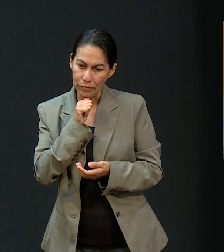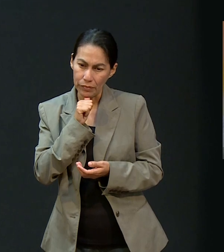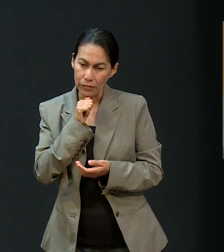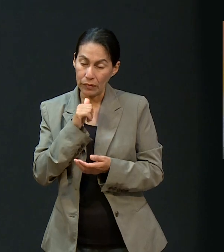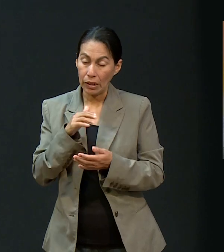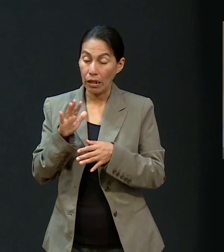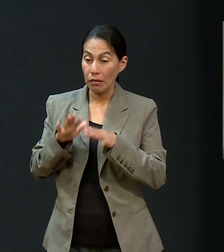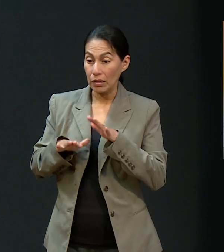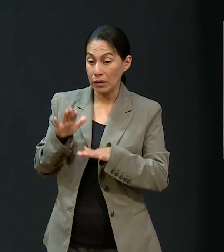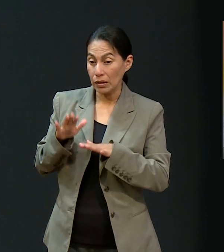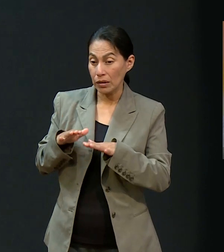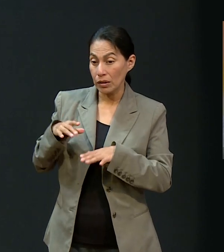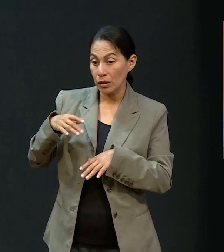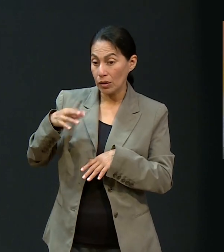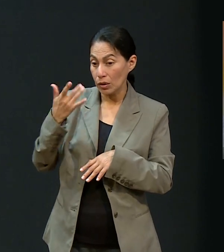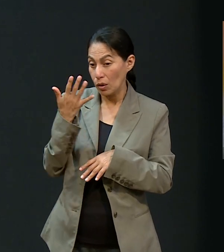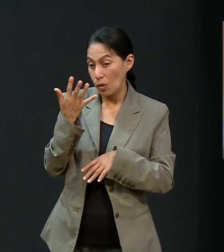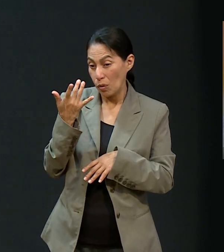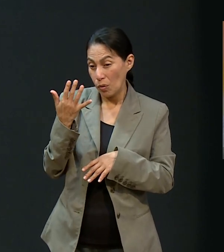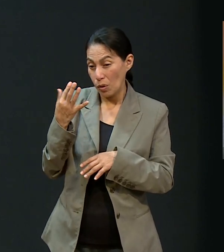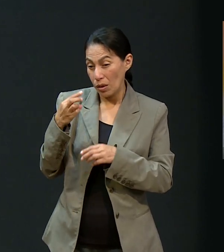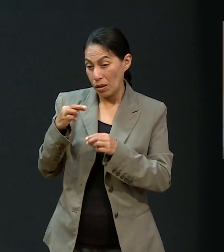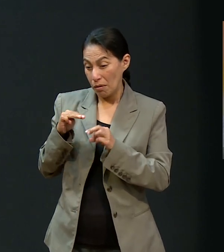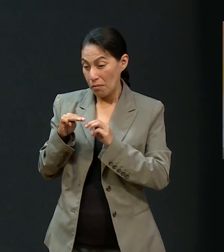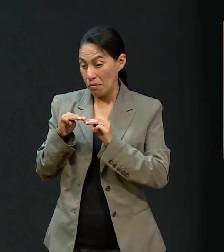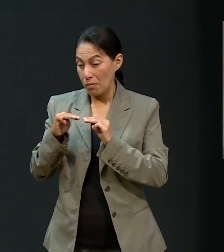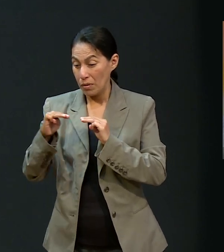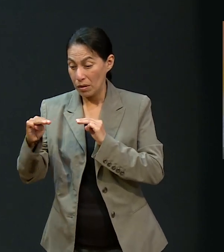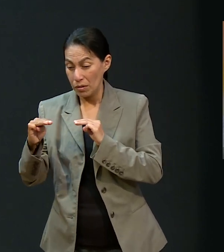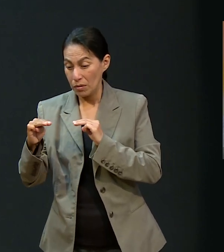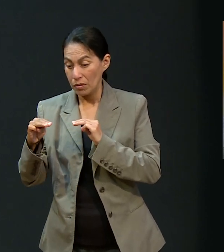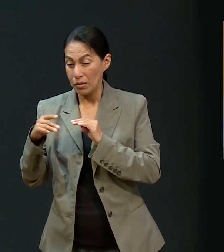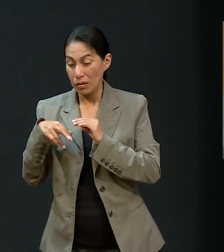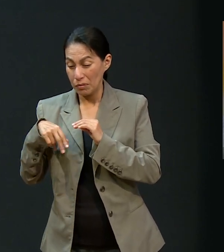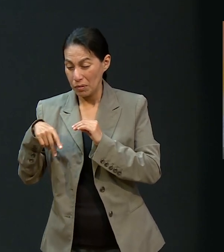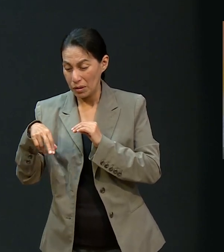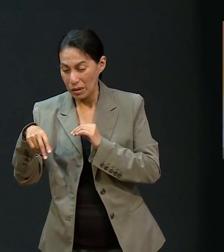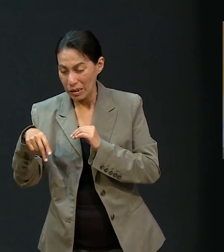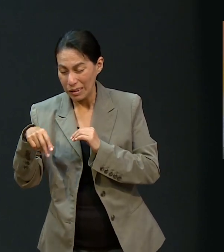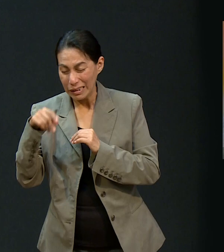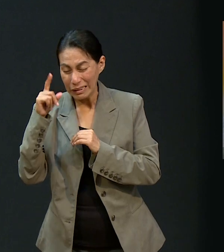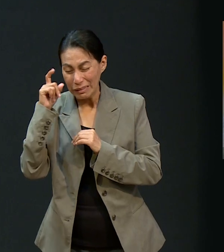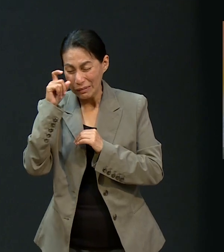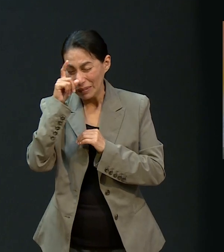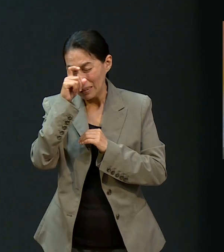justamente caminar como 50 metros, 20 metros, ya era algo muy cansado y muy difícil.